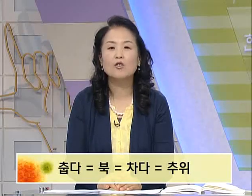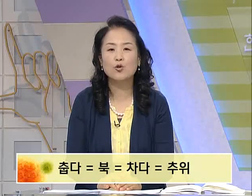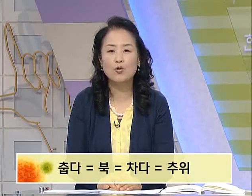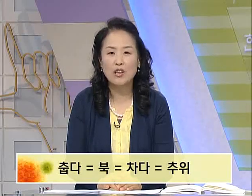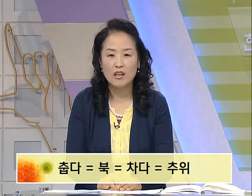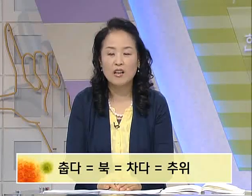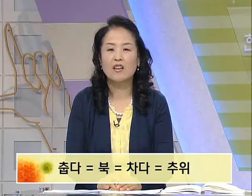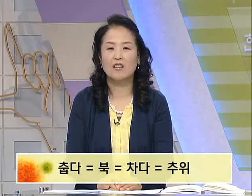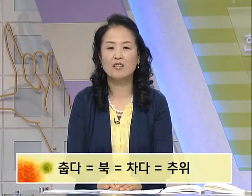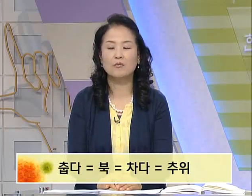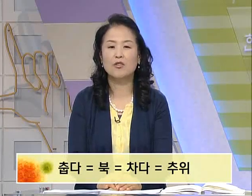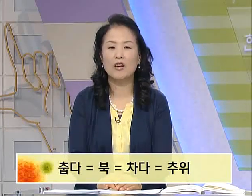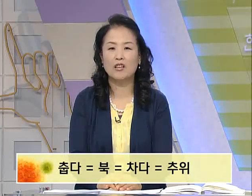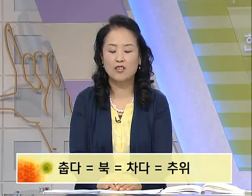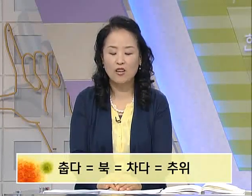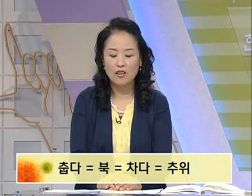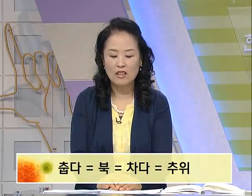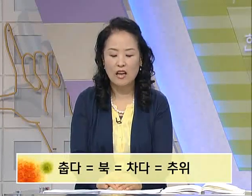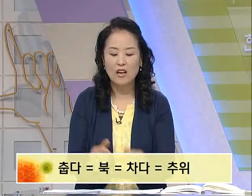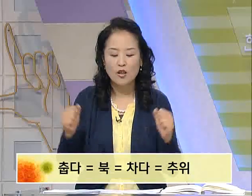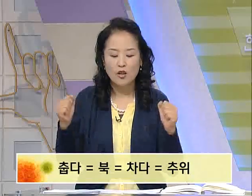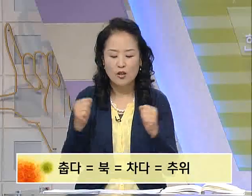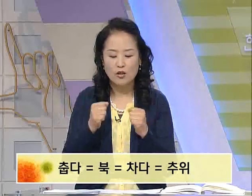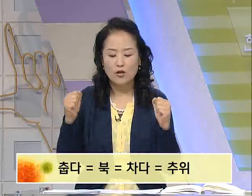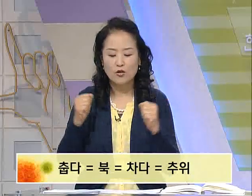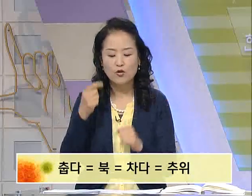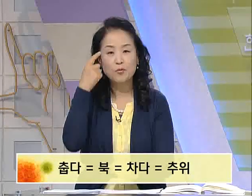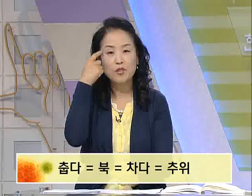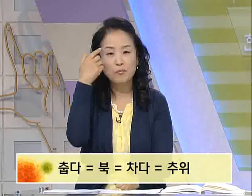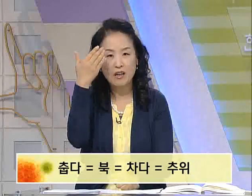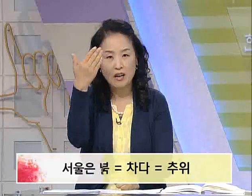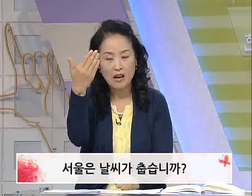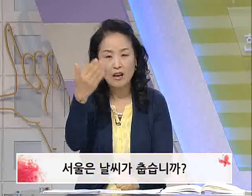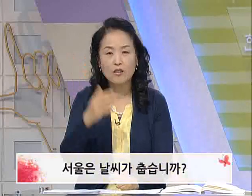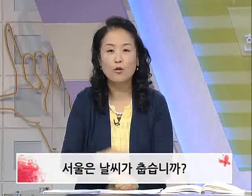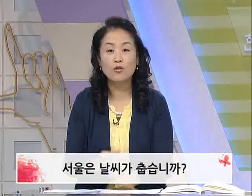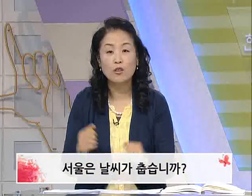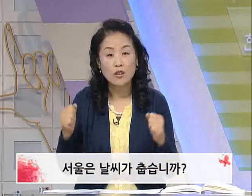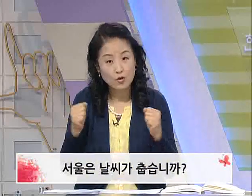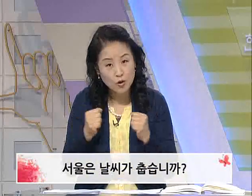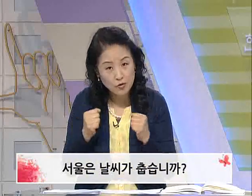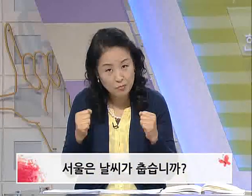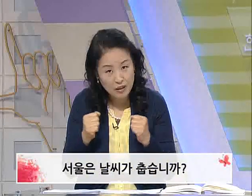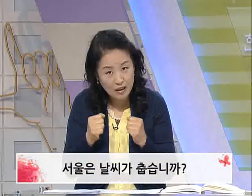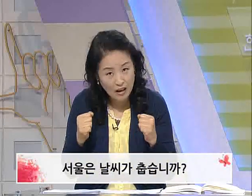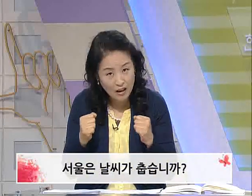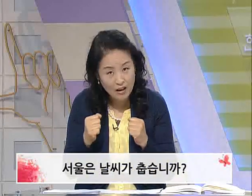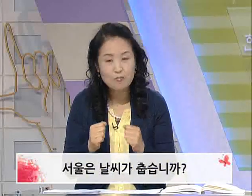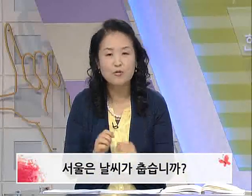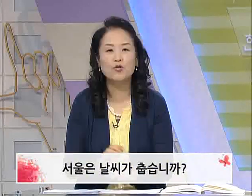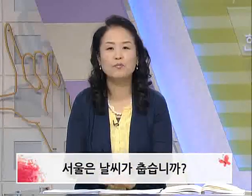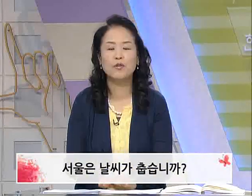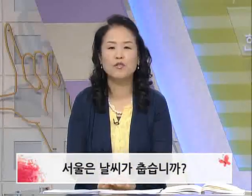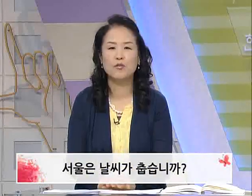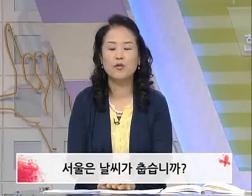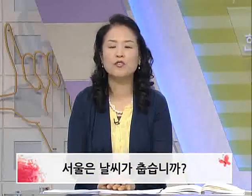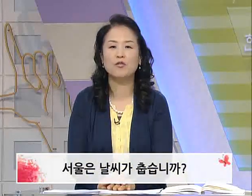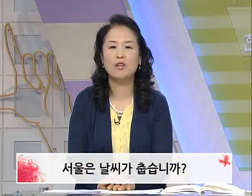추위. 이런 의미도 되겠죠? 자, 춥습니까? 또는 춥습니까? 묻는 표정으로 해주셔도